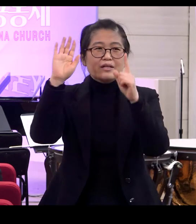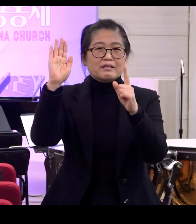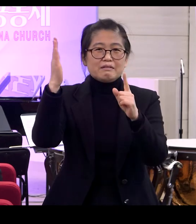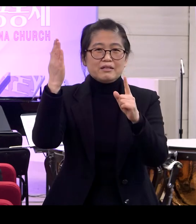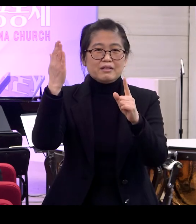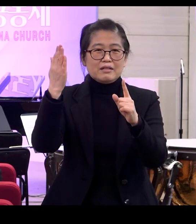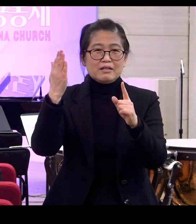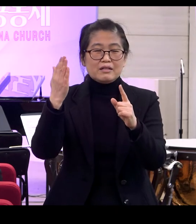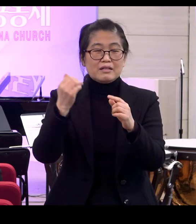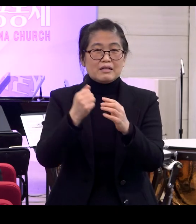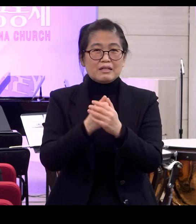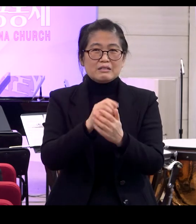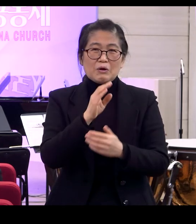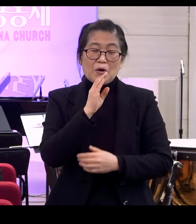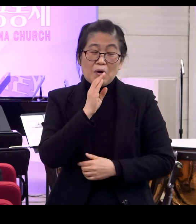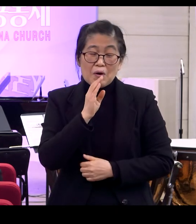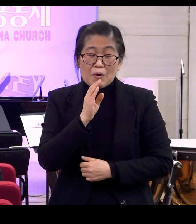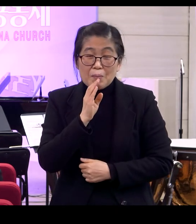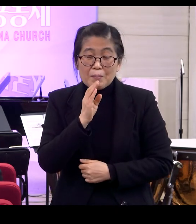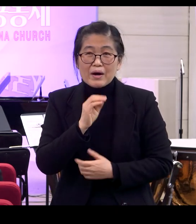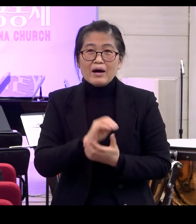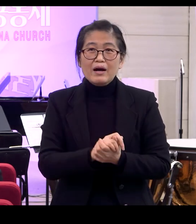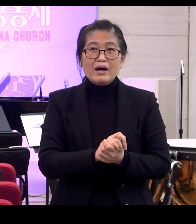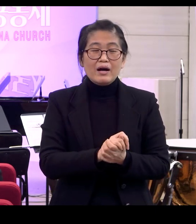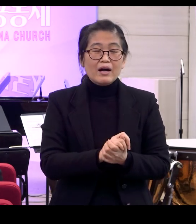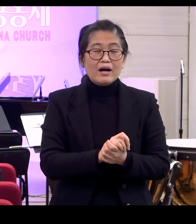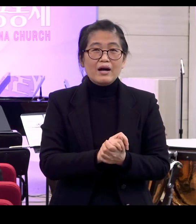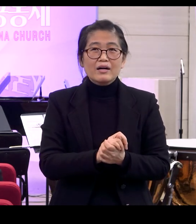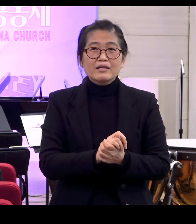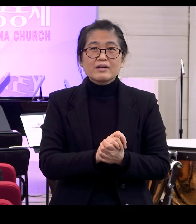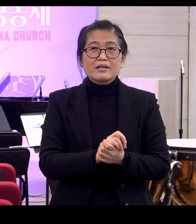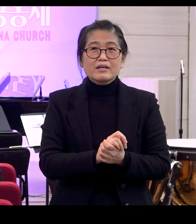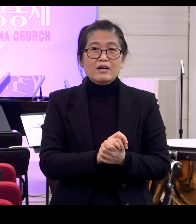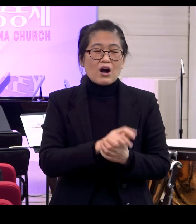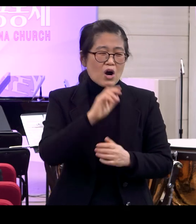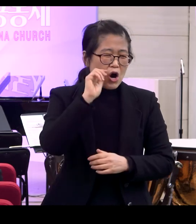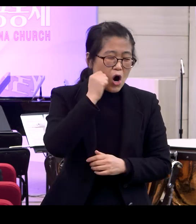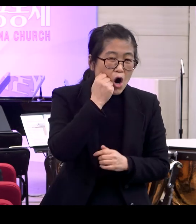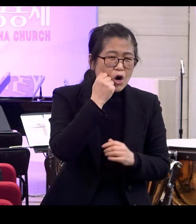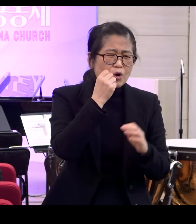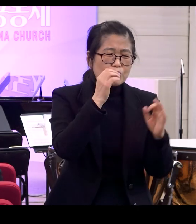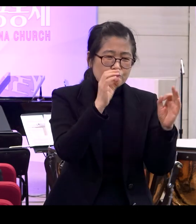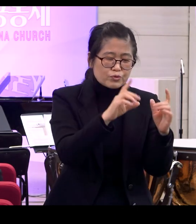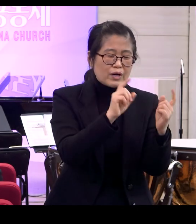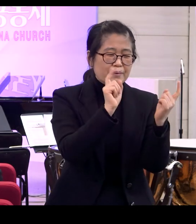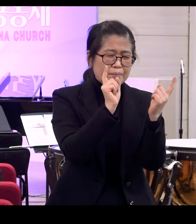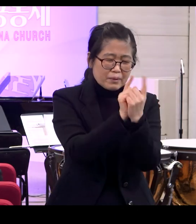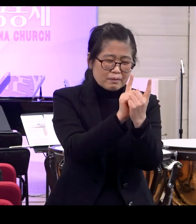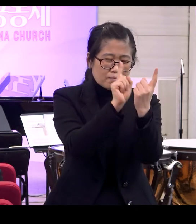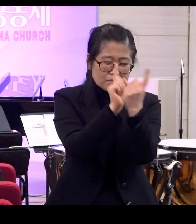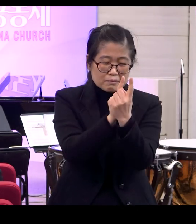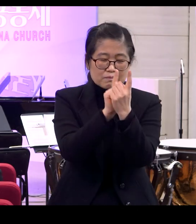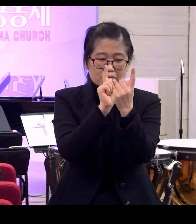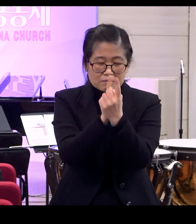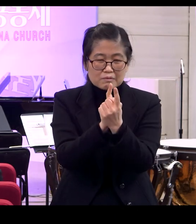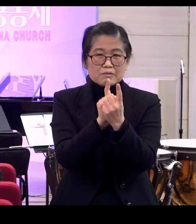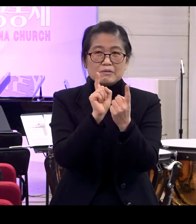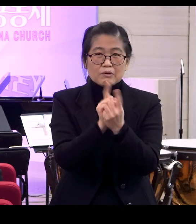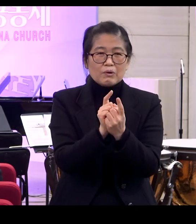살면서 정말 이것저것 어려운 순간들과 싸우면서 그 가운데 바르게 살려고 몸부림